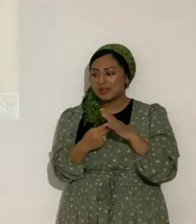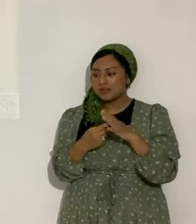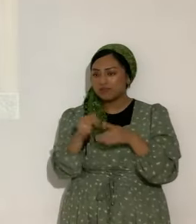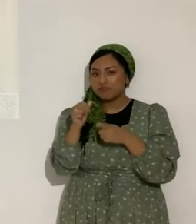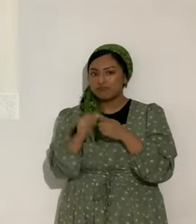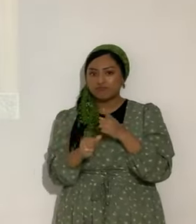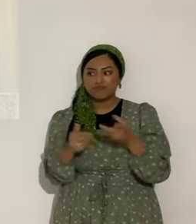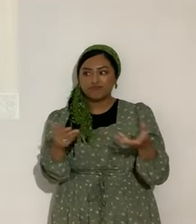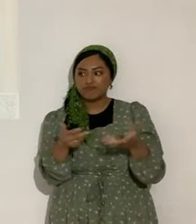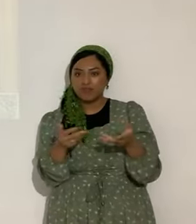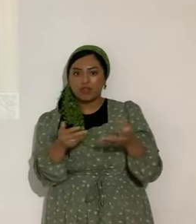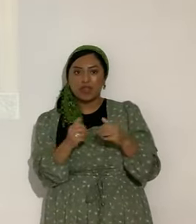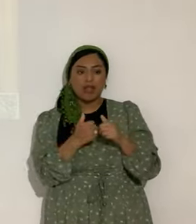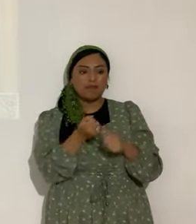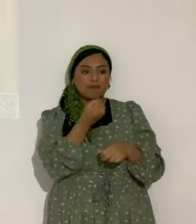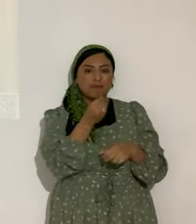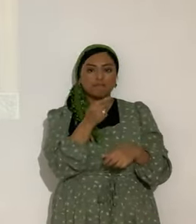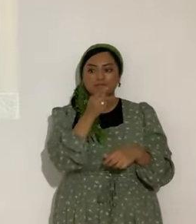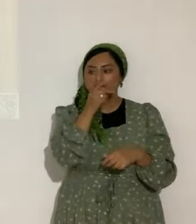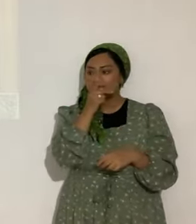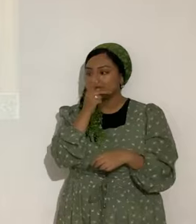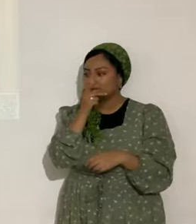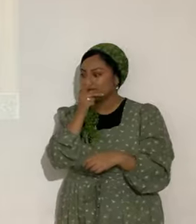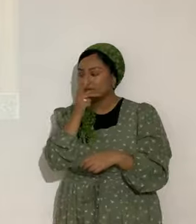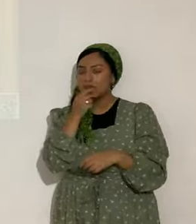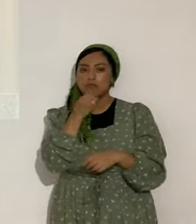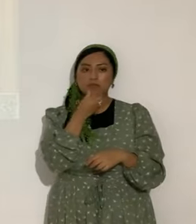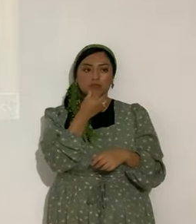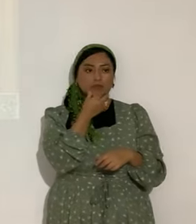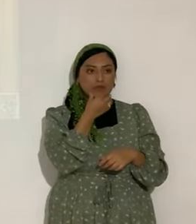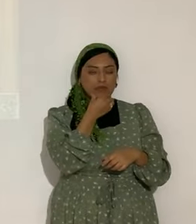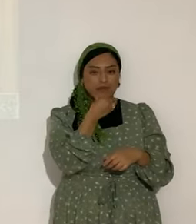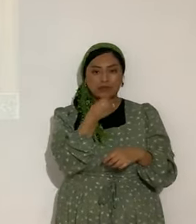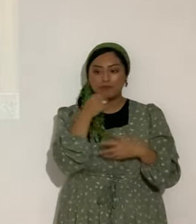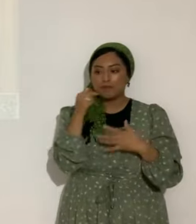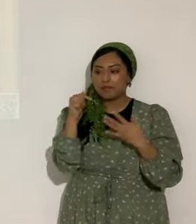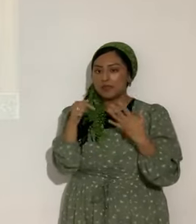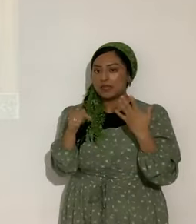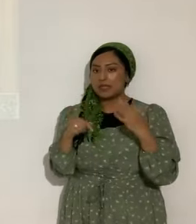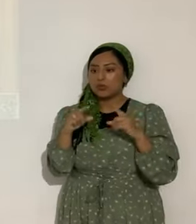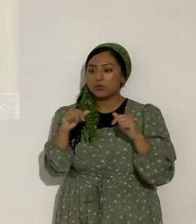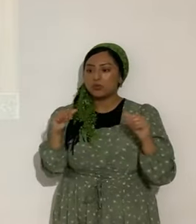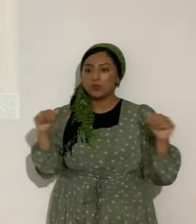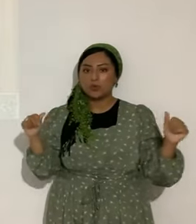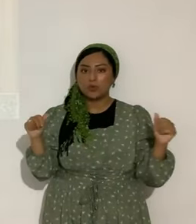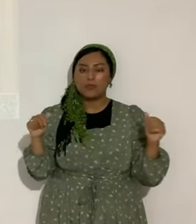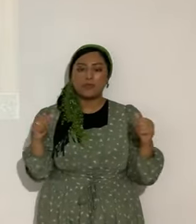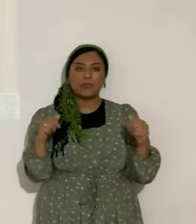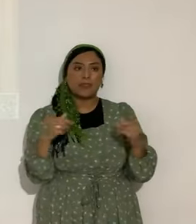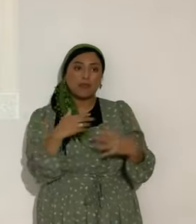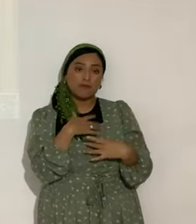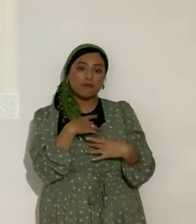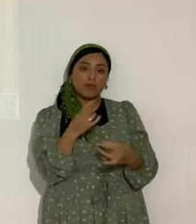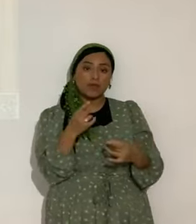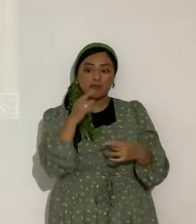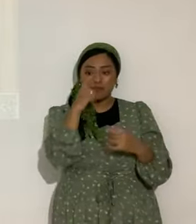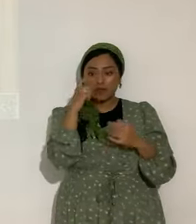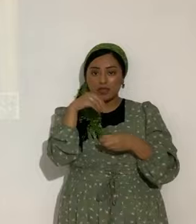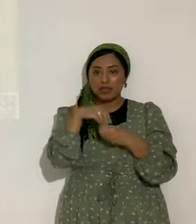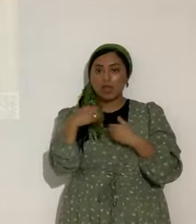sí, de acuerdo, cómo comer kosher, etcétera, etcétera, etcétera. Está interesante porque trae fotografías muy